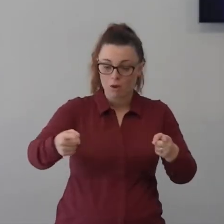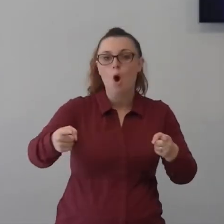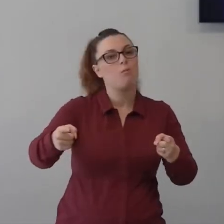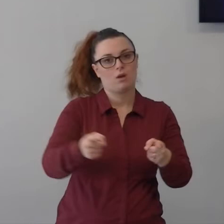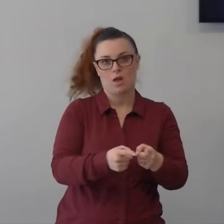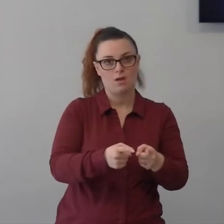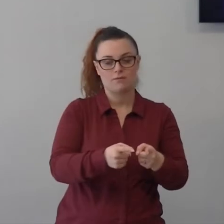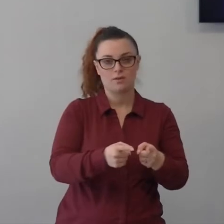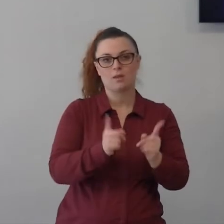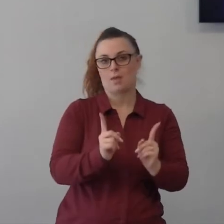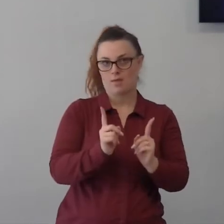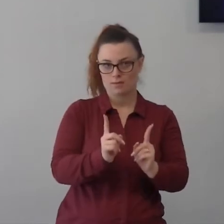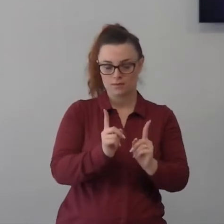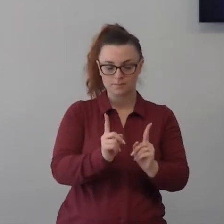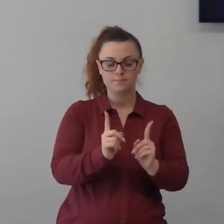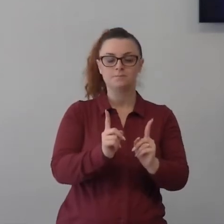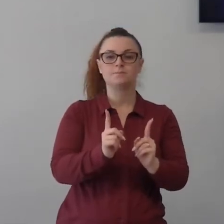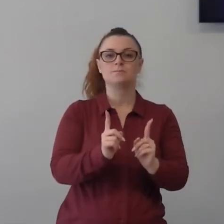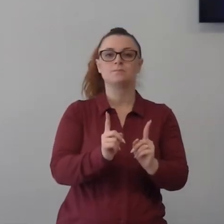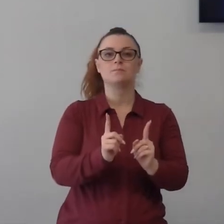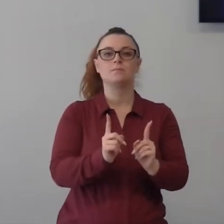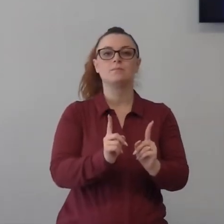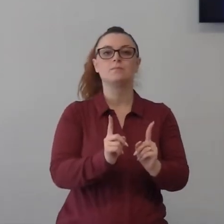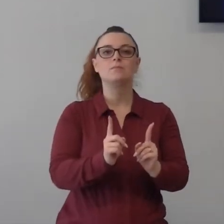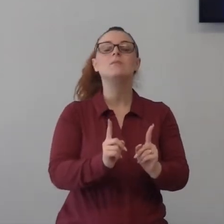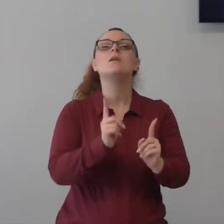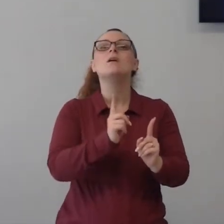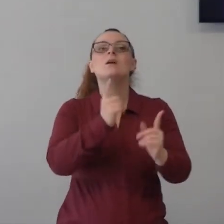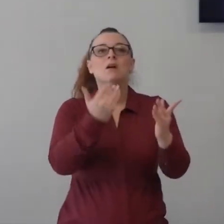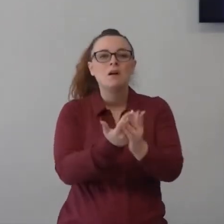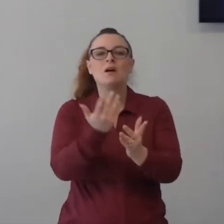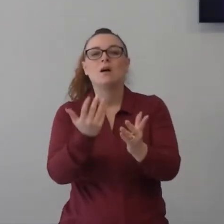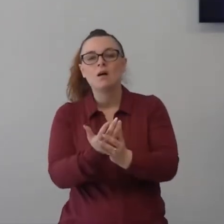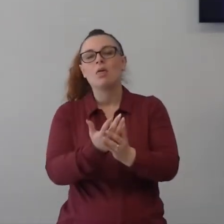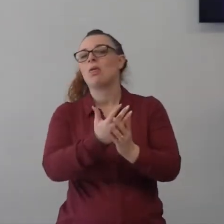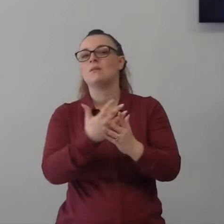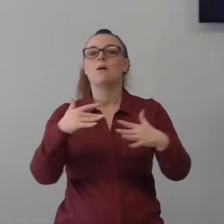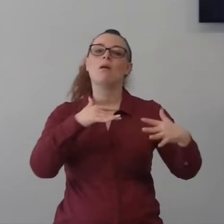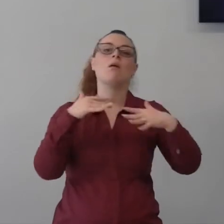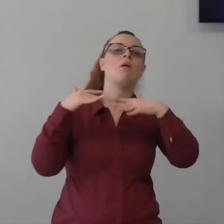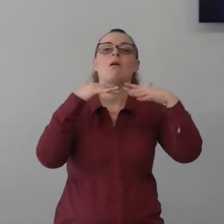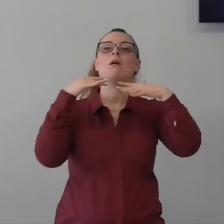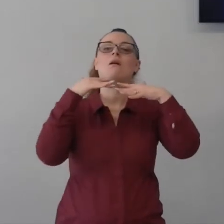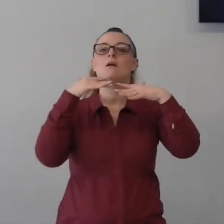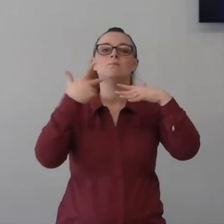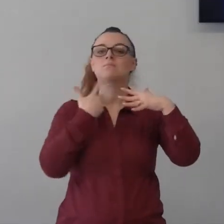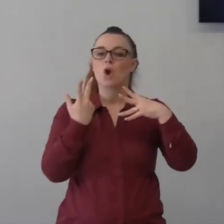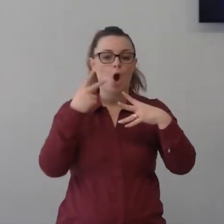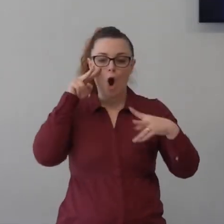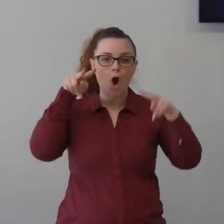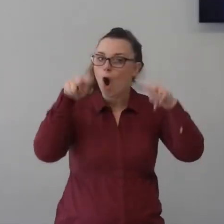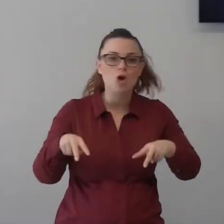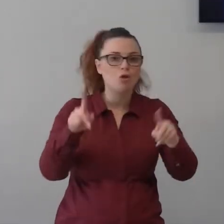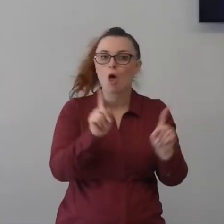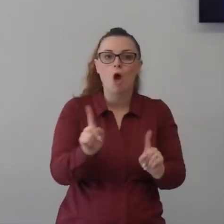e dove ci sentiamo sopraffatti dagli eventi cose che non riusciamo a controllare e